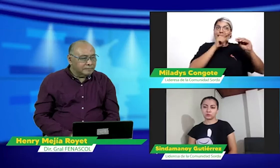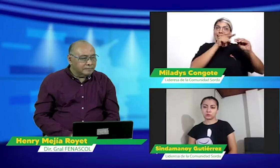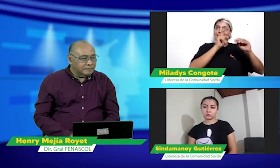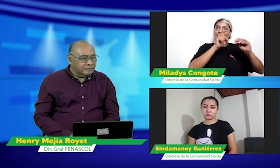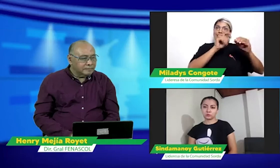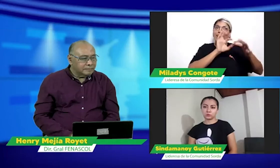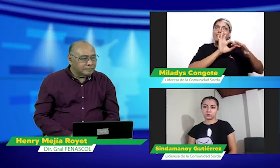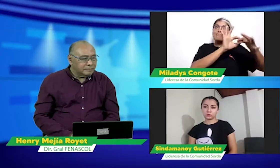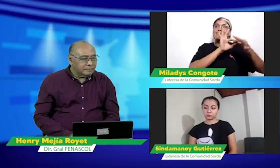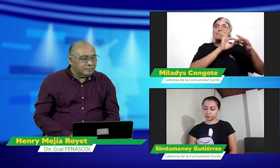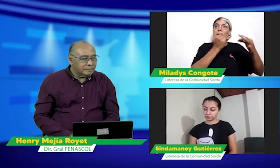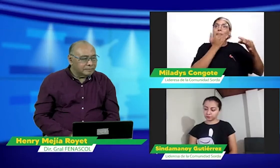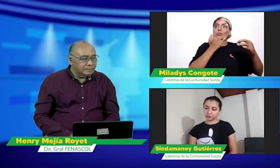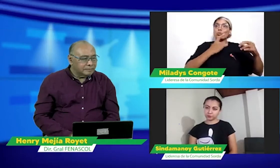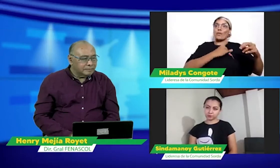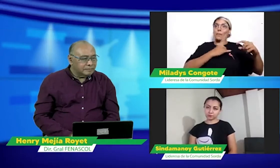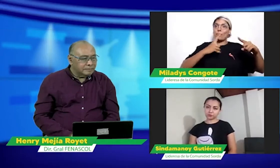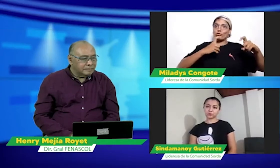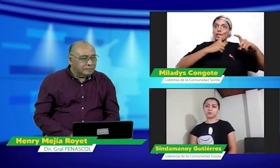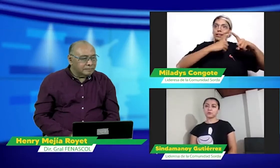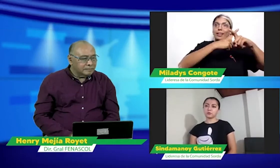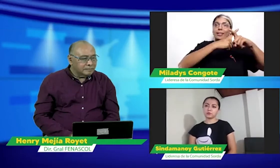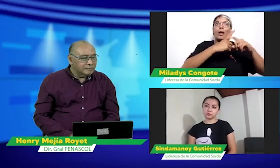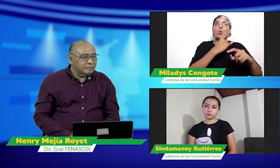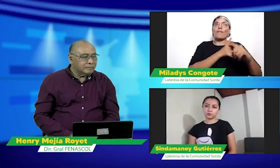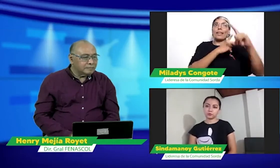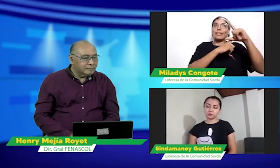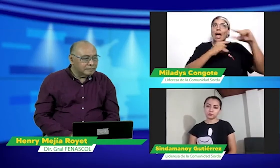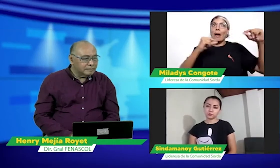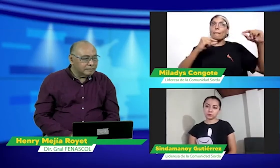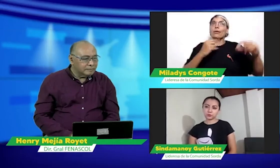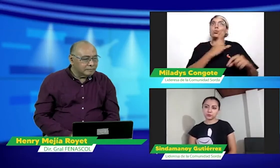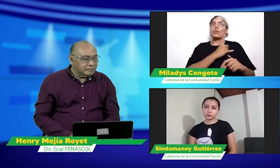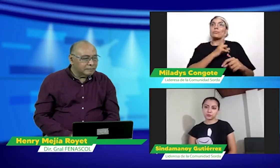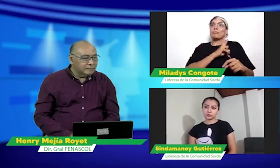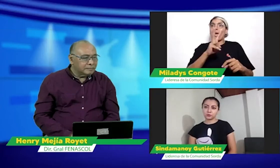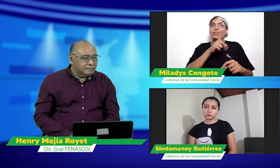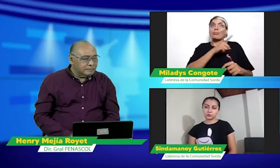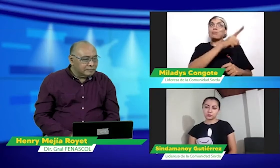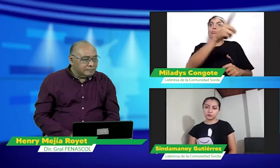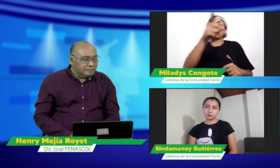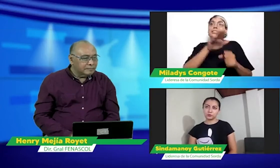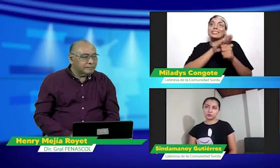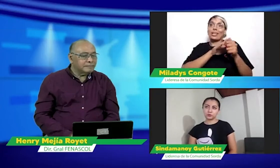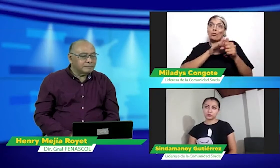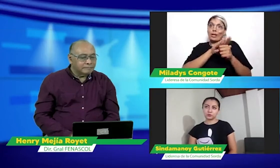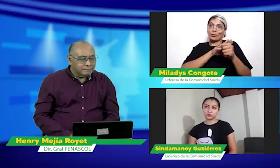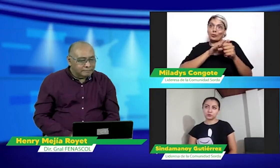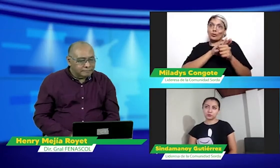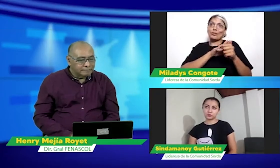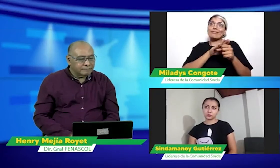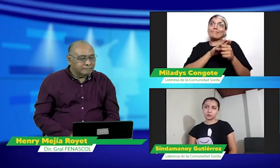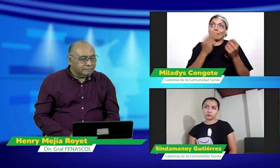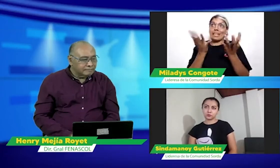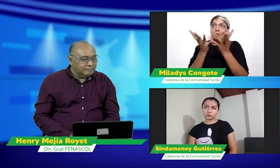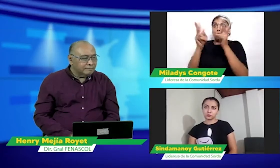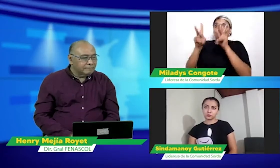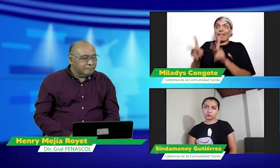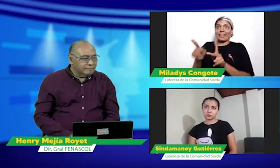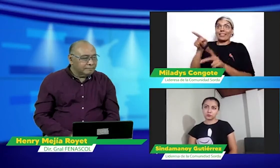es importante trabajar en la estructuración de ese ejercicio por ejemplo las universidades que mencioné es una situación